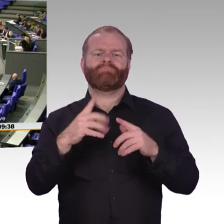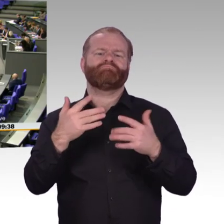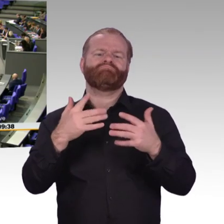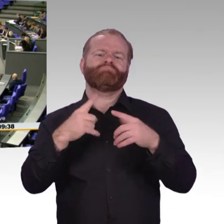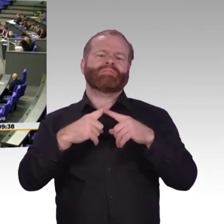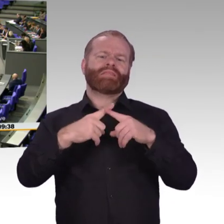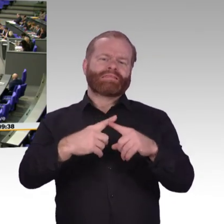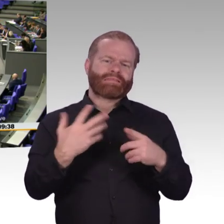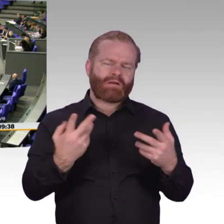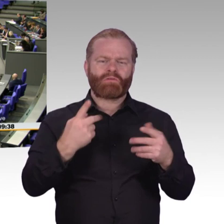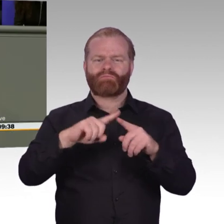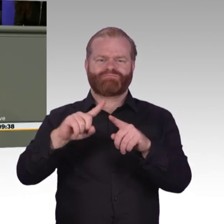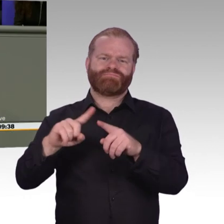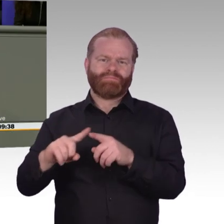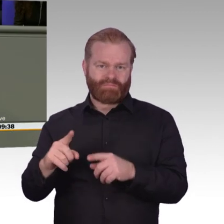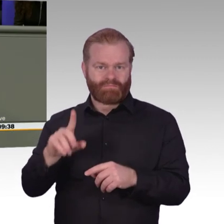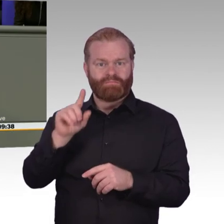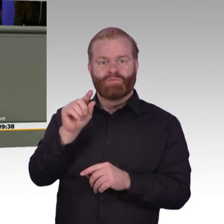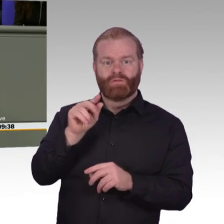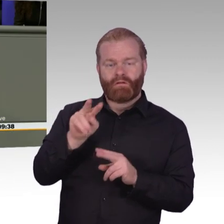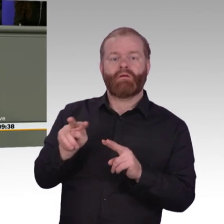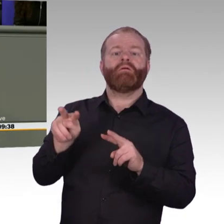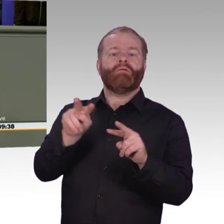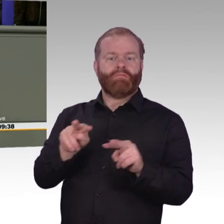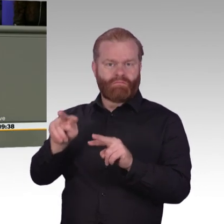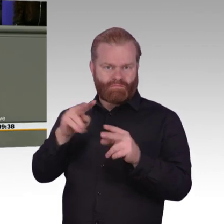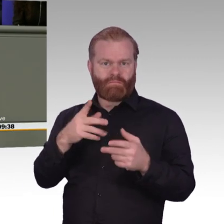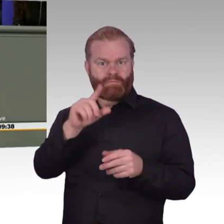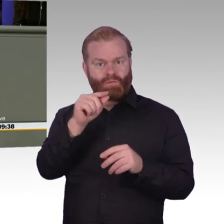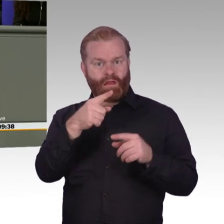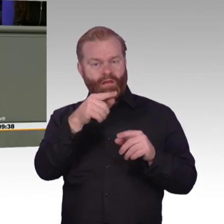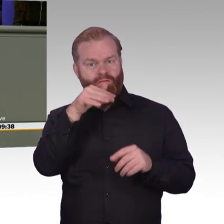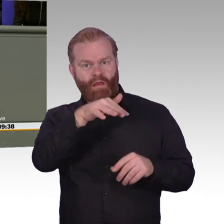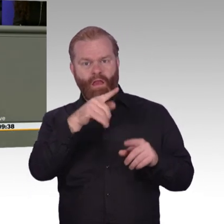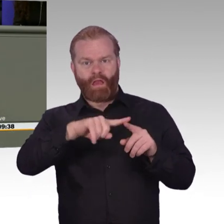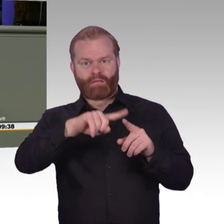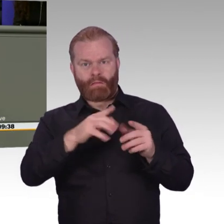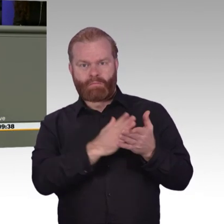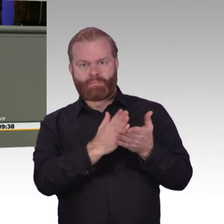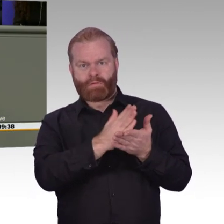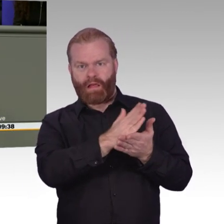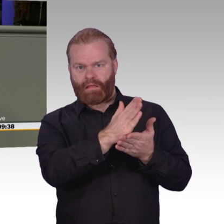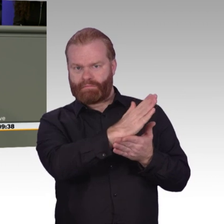Was wirklich gut ist an der Strategie. Zum ersten Mal werden alle Maßnahmen der Bundesregierung sehr transparent